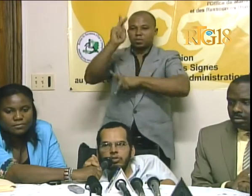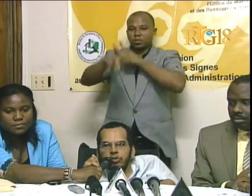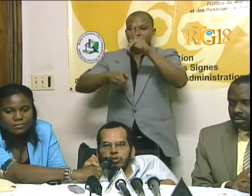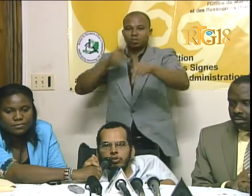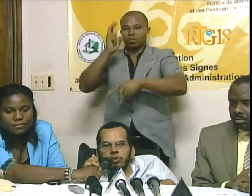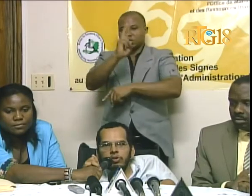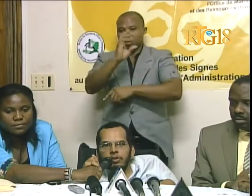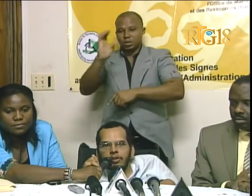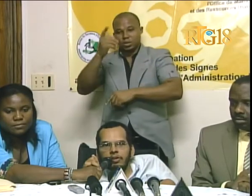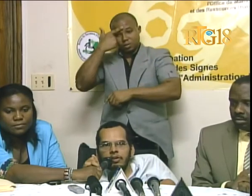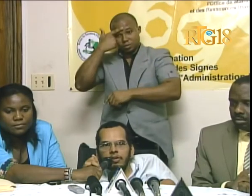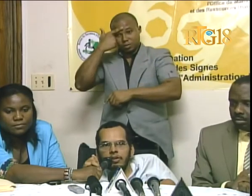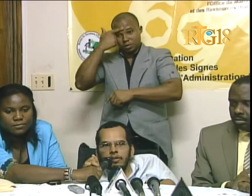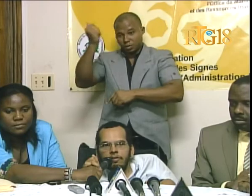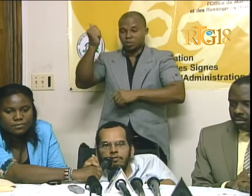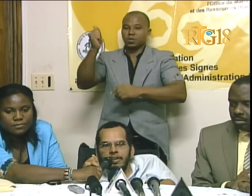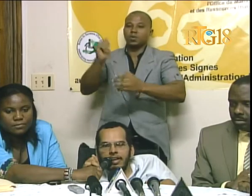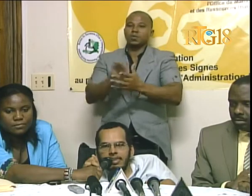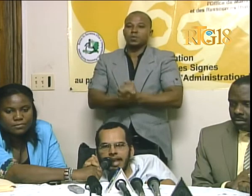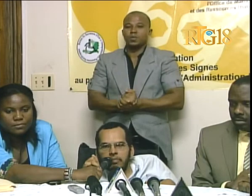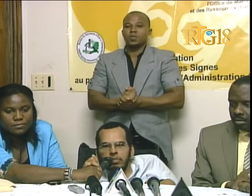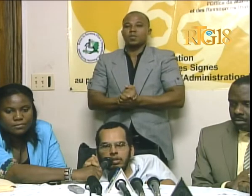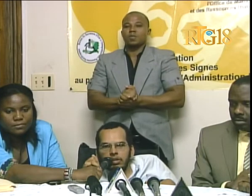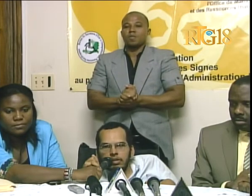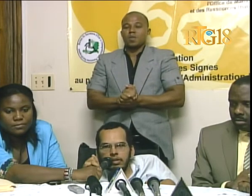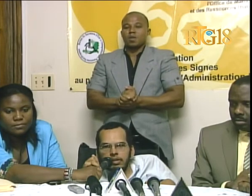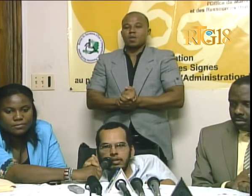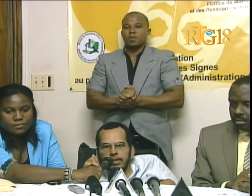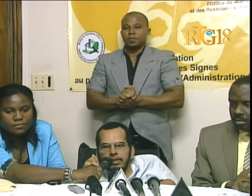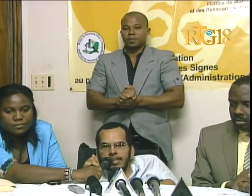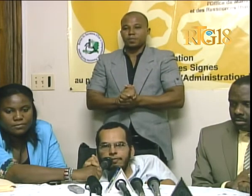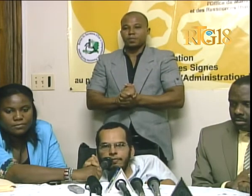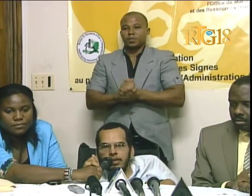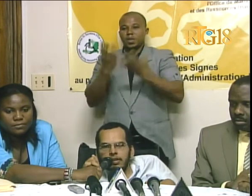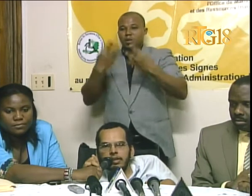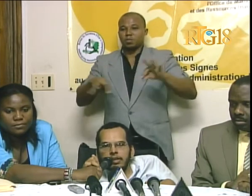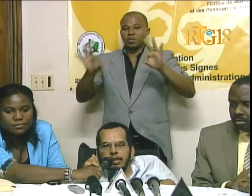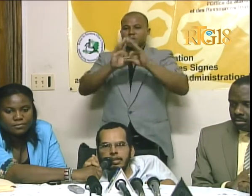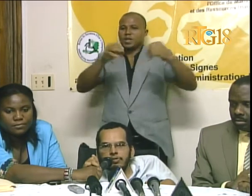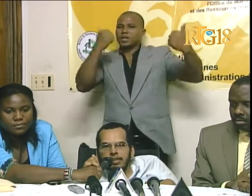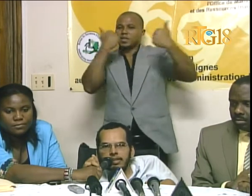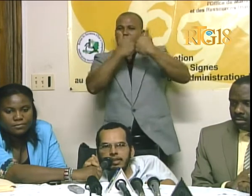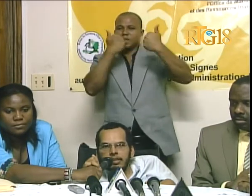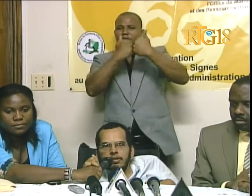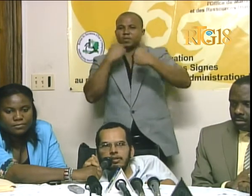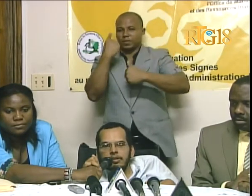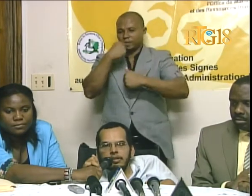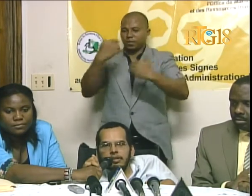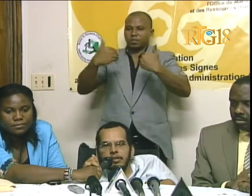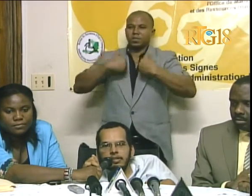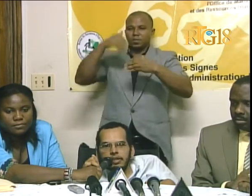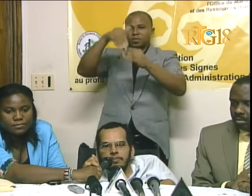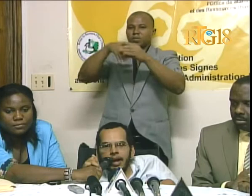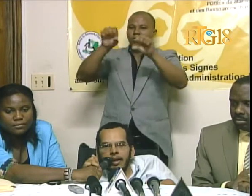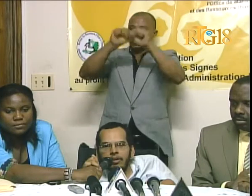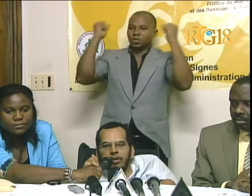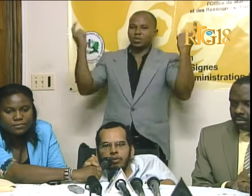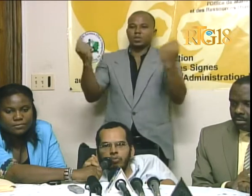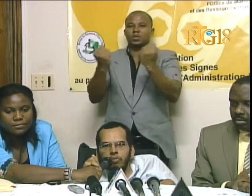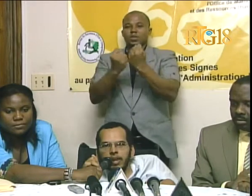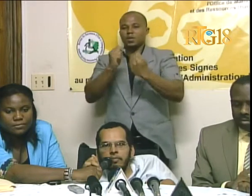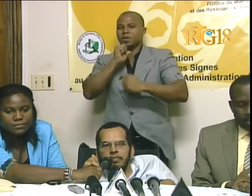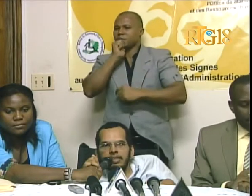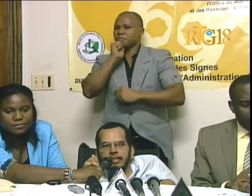Pwase ke veritab e defi ki gen nan sosyete an, se pa